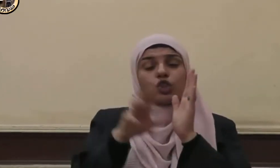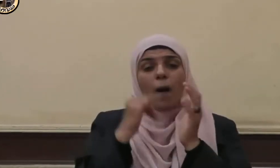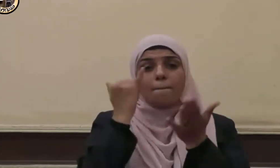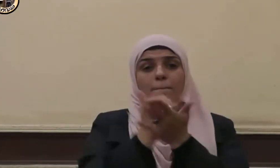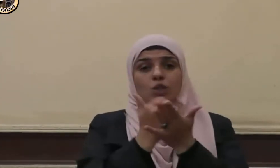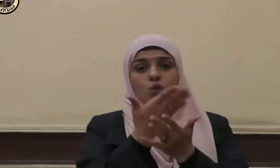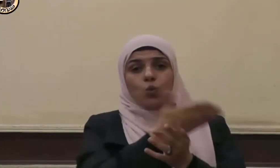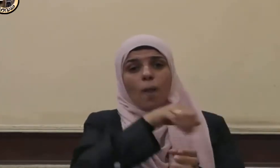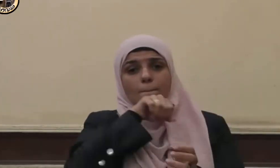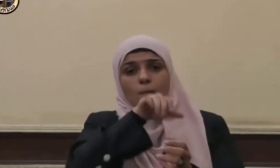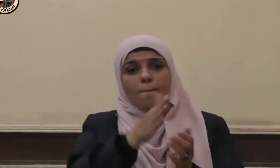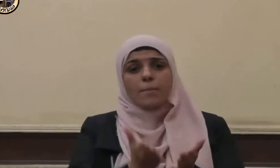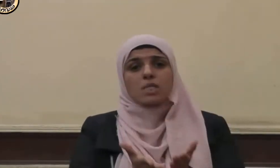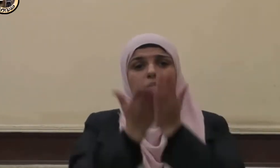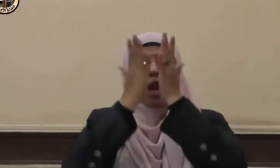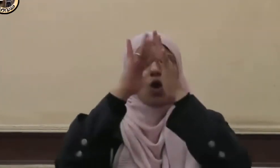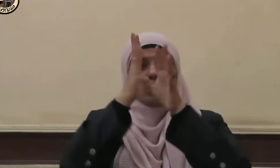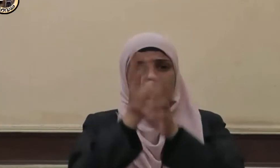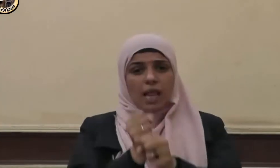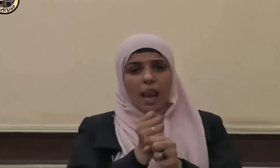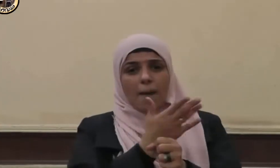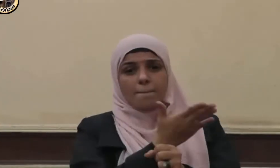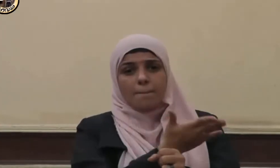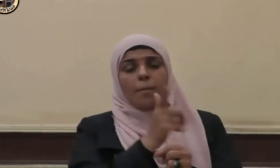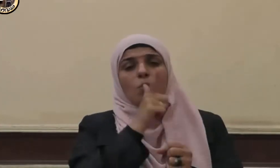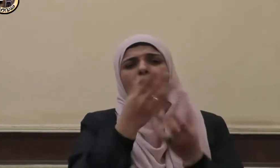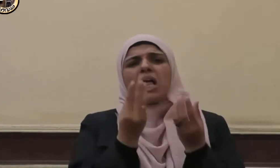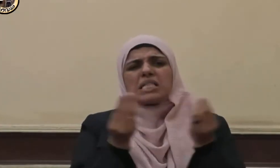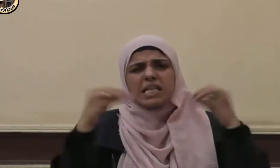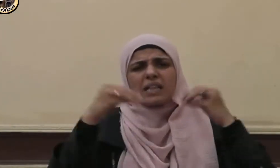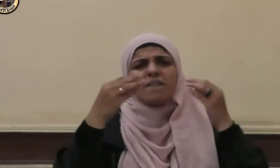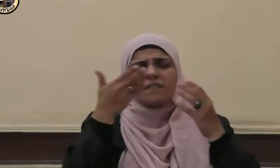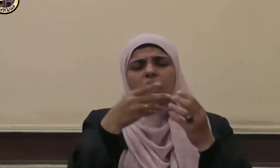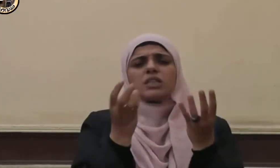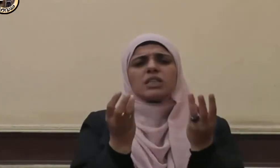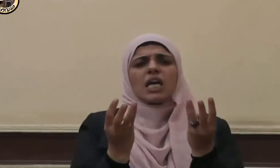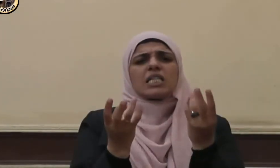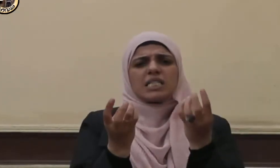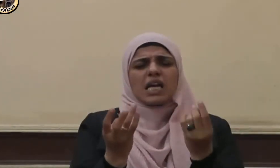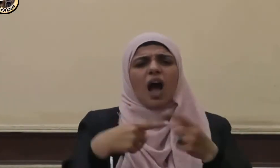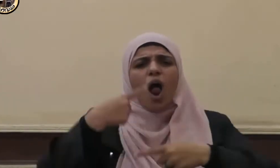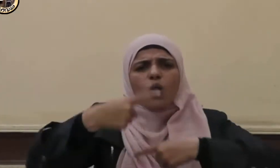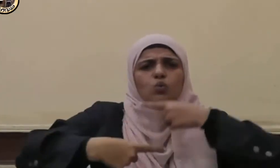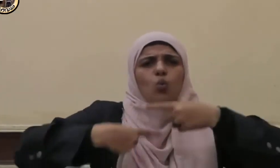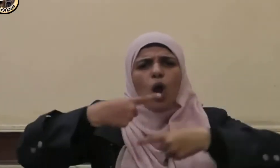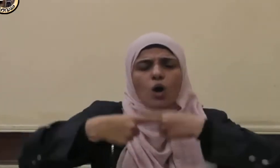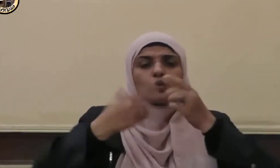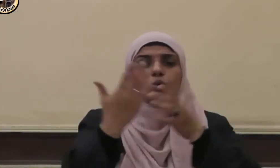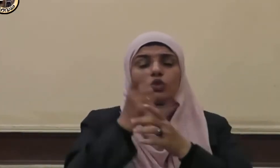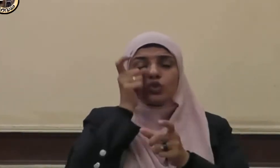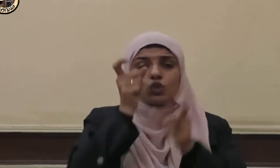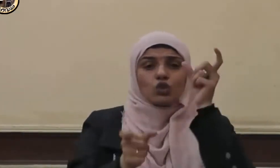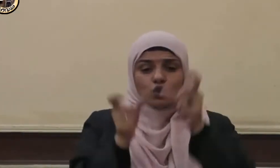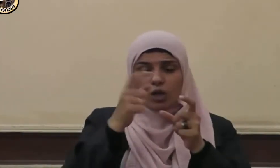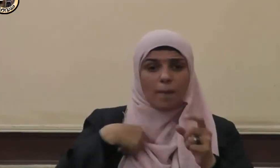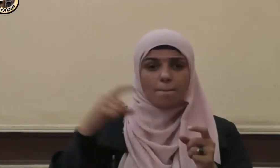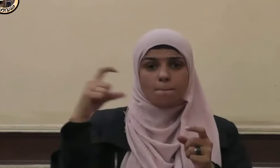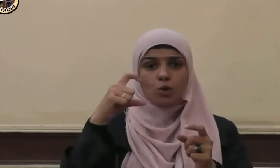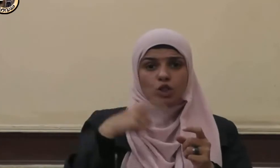الله عليه وسلم كثير من الأذكار التي ينبلي المسلم أن يحرص عليها